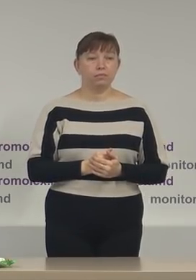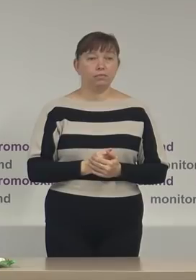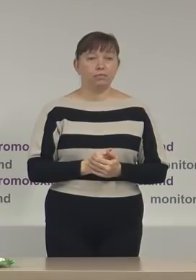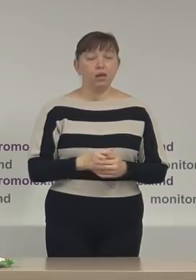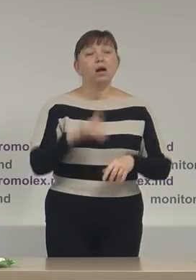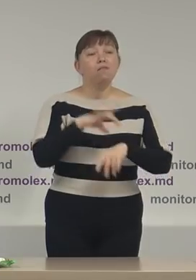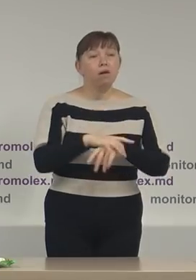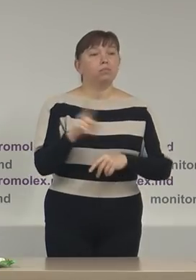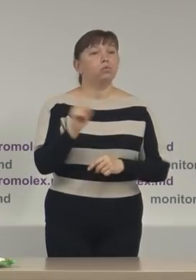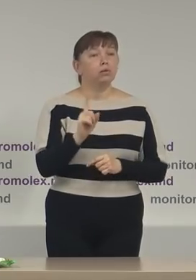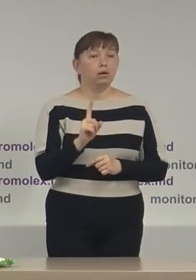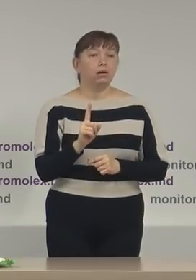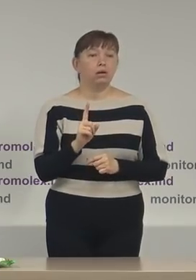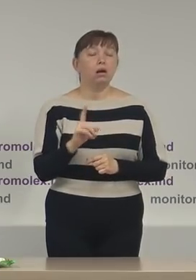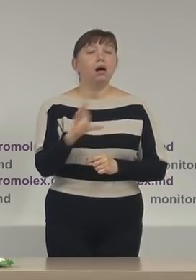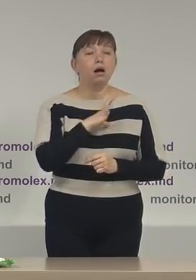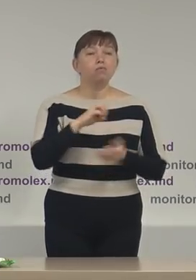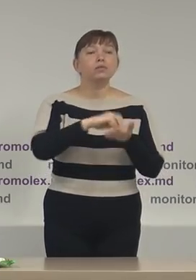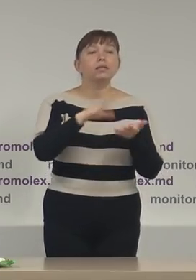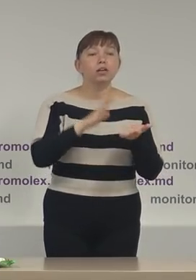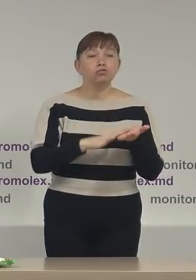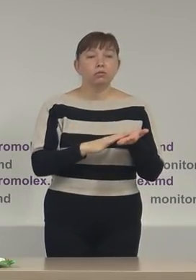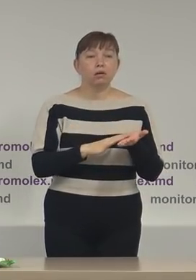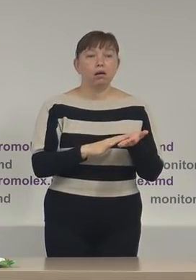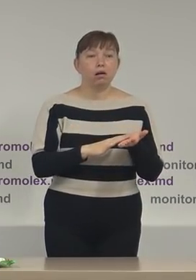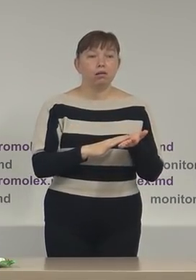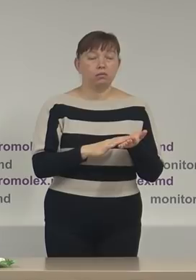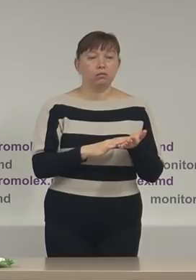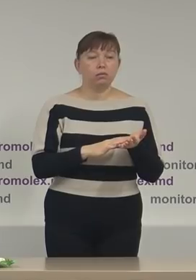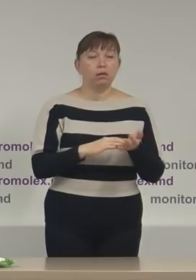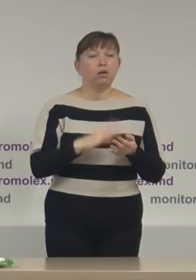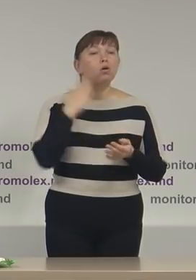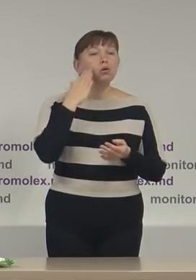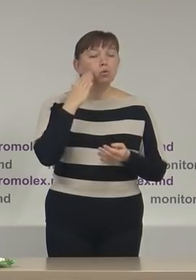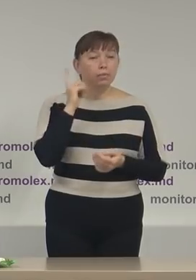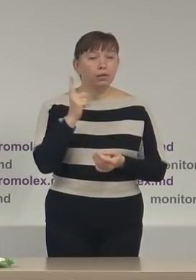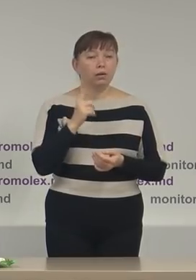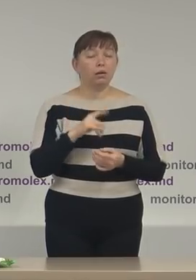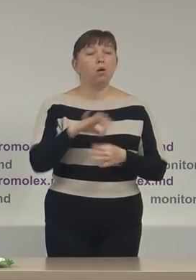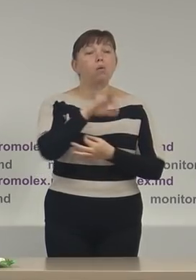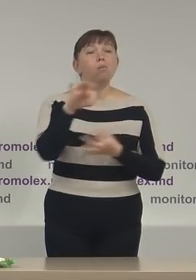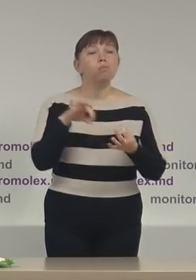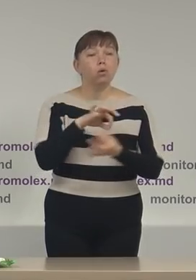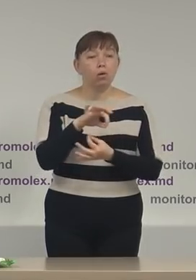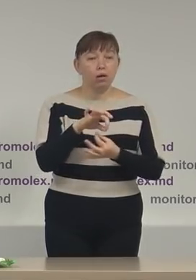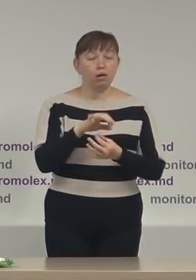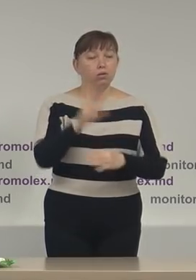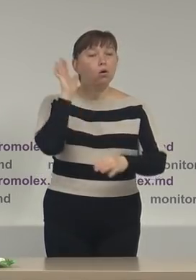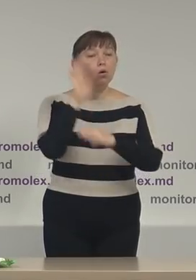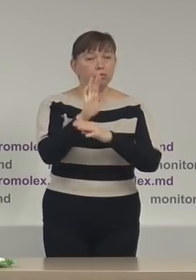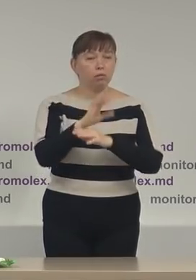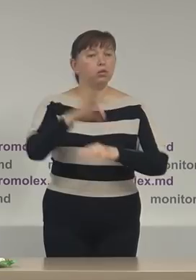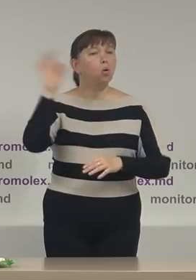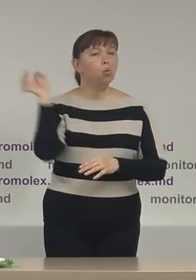faptul că a fost înregistrat de Guvernul Român un proiect de ordonanță de